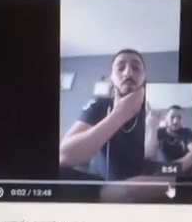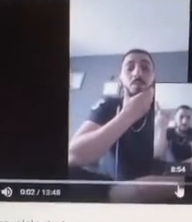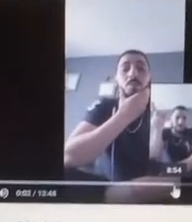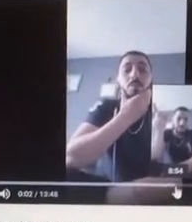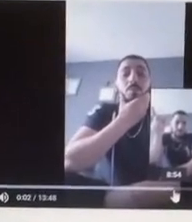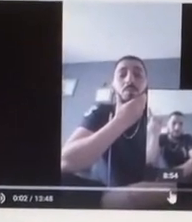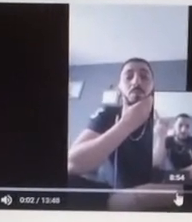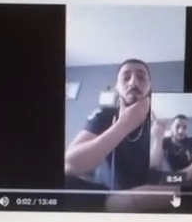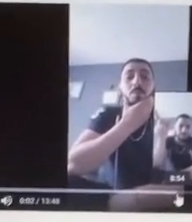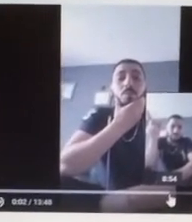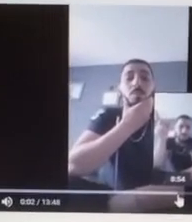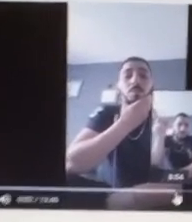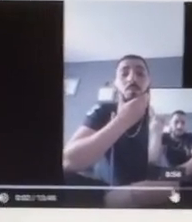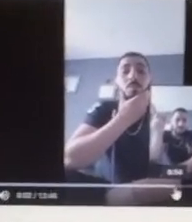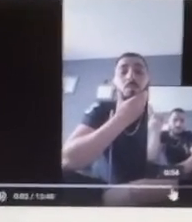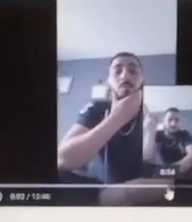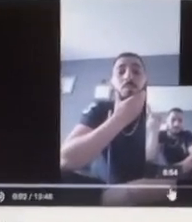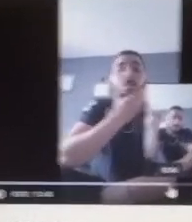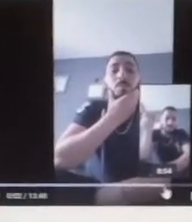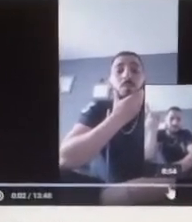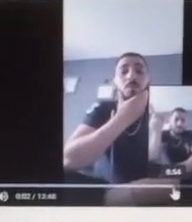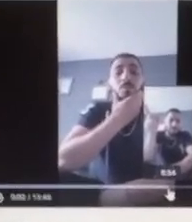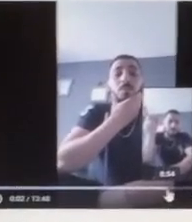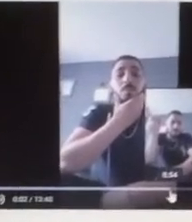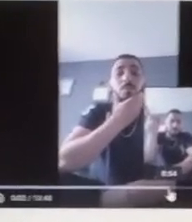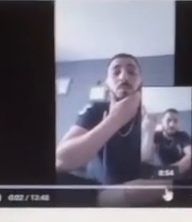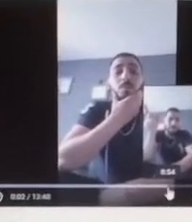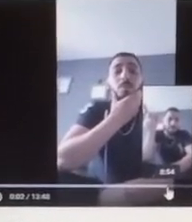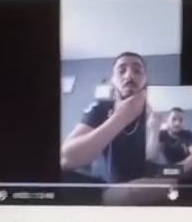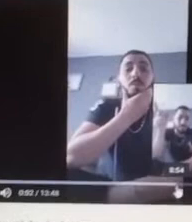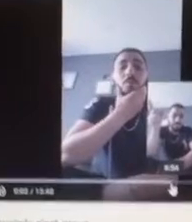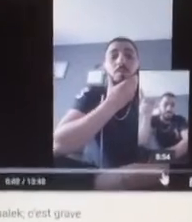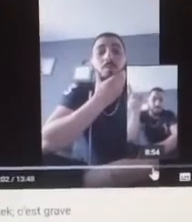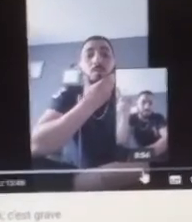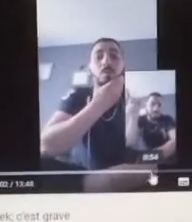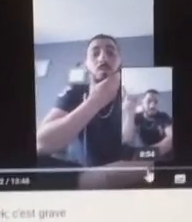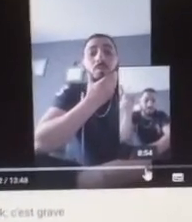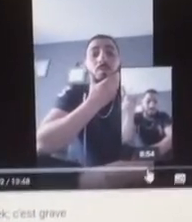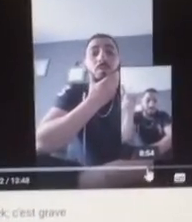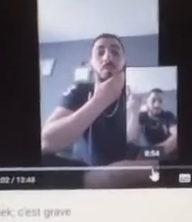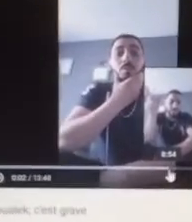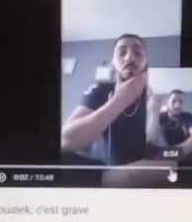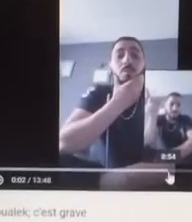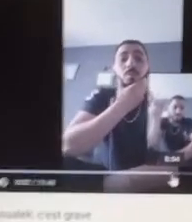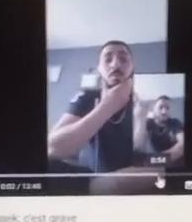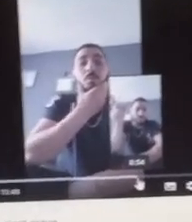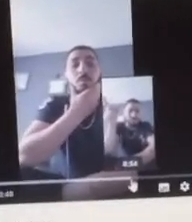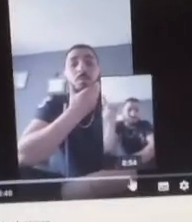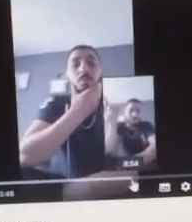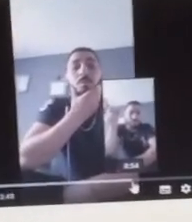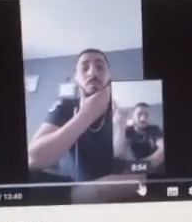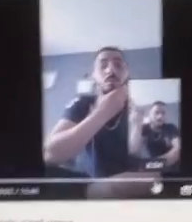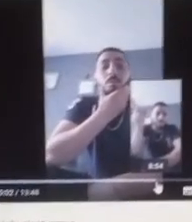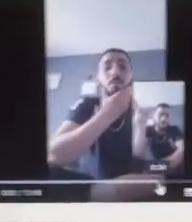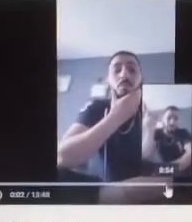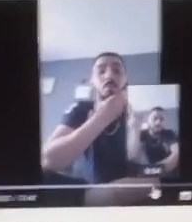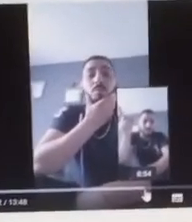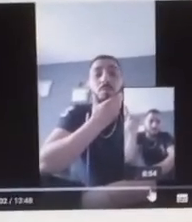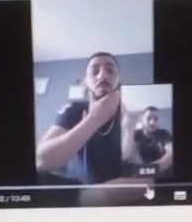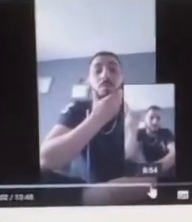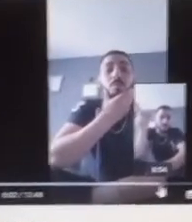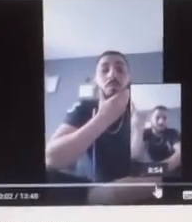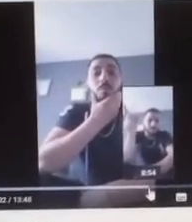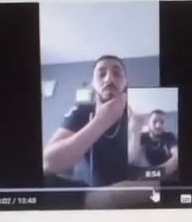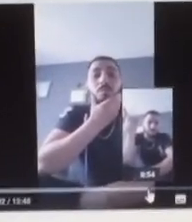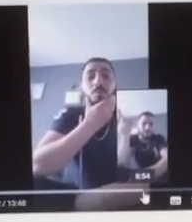vrai, j'ai une communauté qui se remet en question sans cesse, sans cesse, sans cesse Et là, je ne pas d'accord avec toi, Nathalie, c'est quand